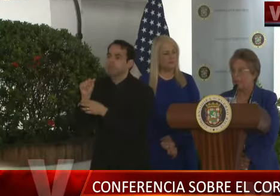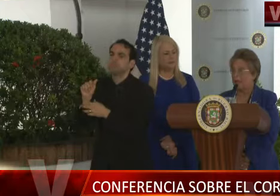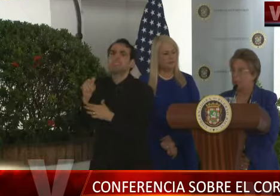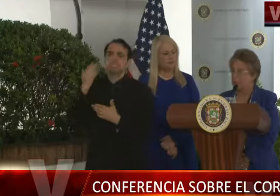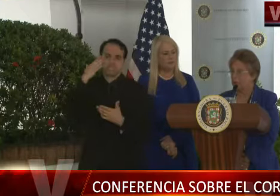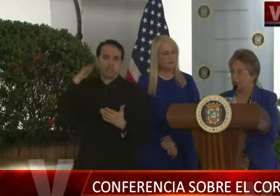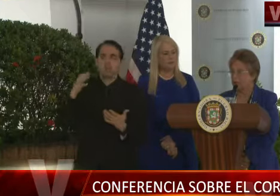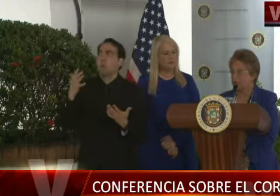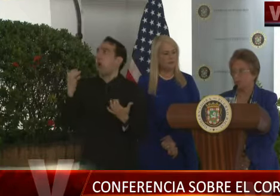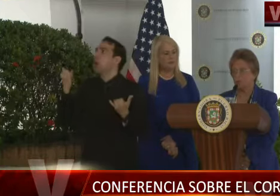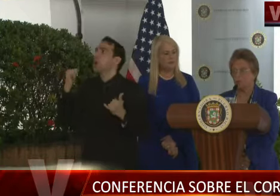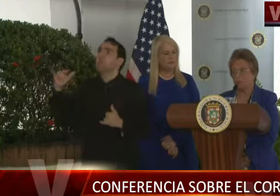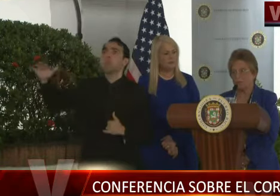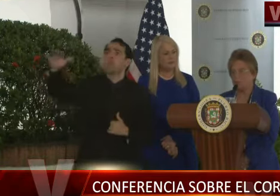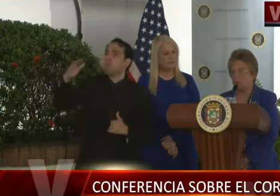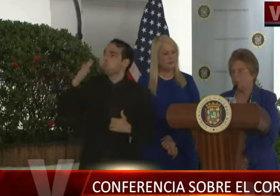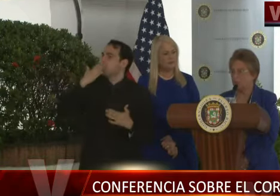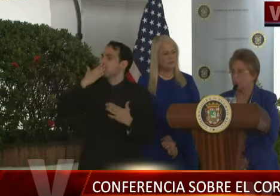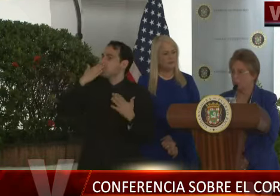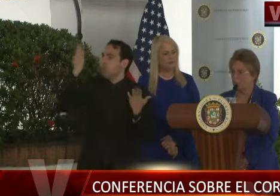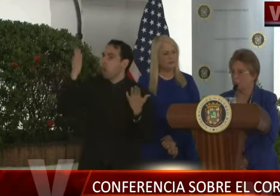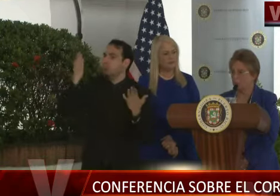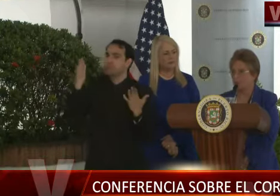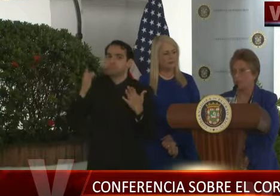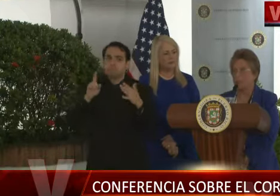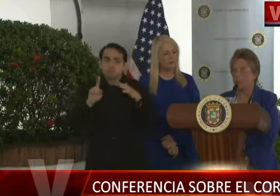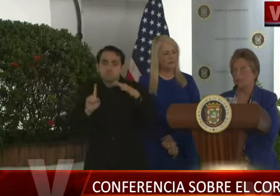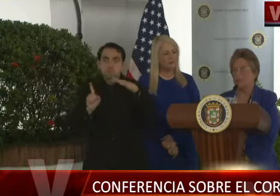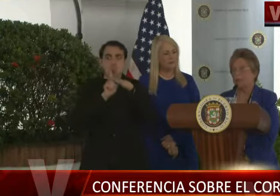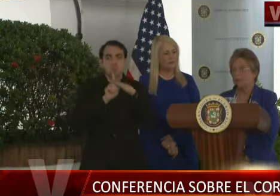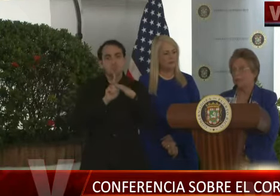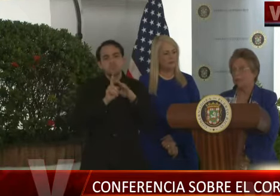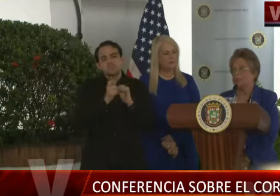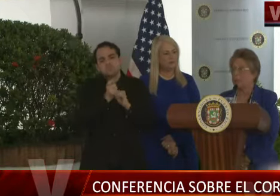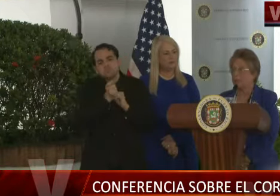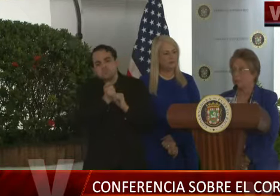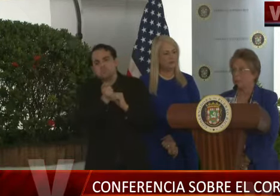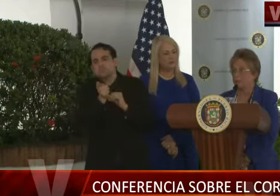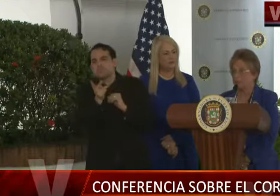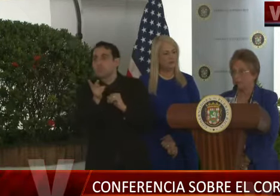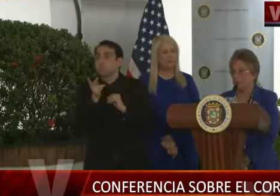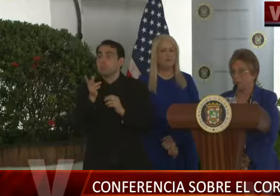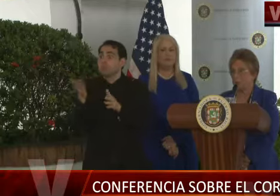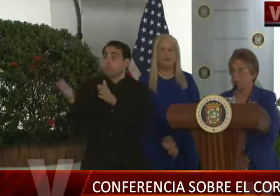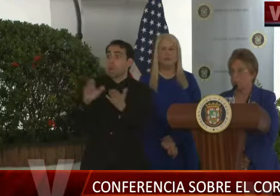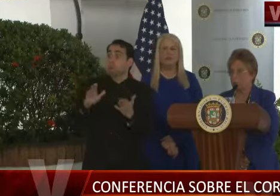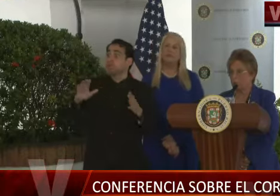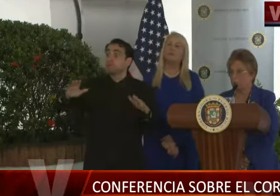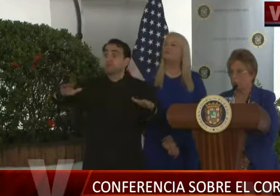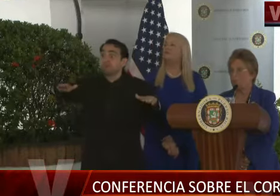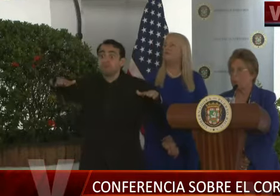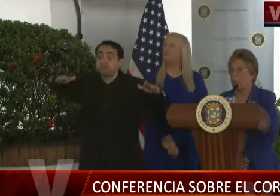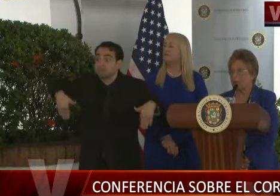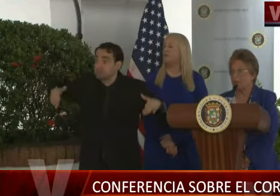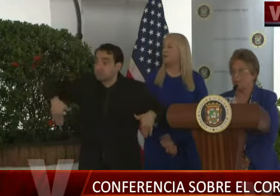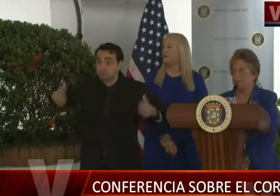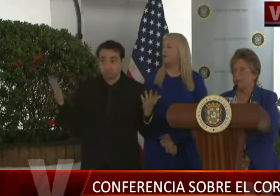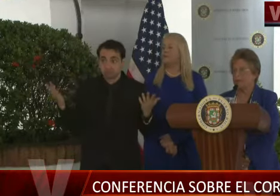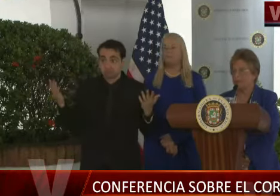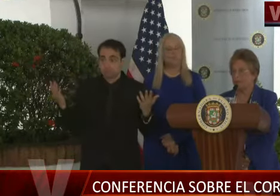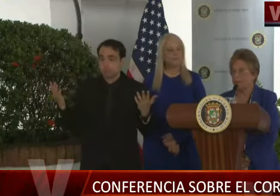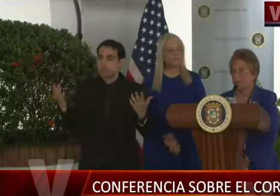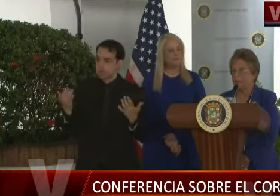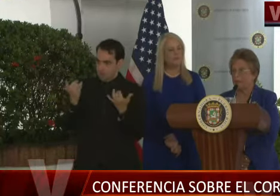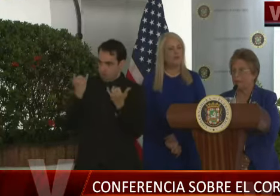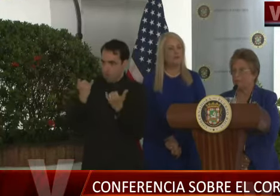Dengue, hay algunos casos, no ha habido muchos, no ha habido muertes. Estamos preparando y tenemos un programa